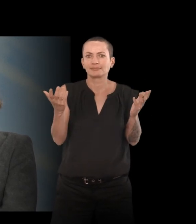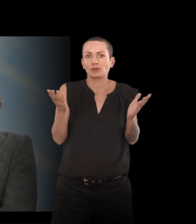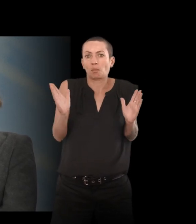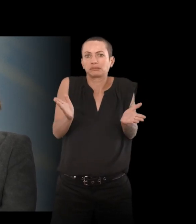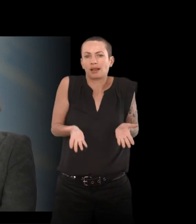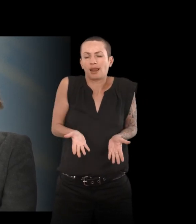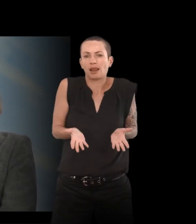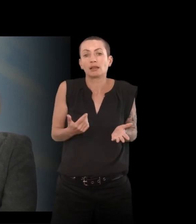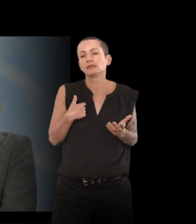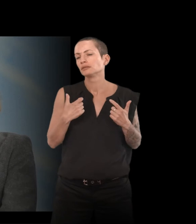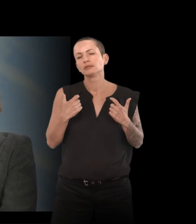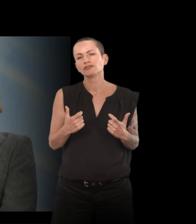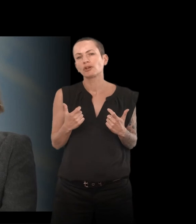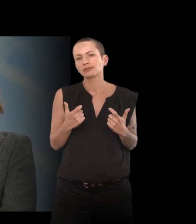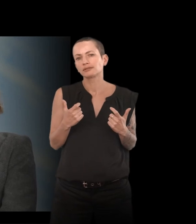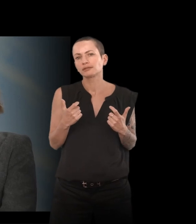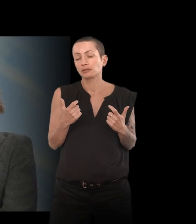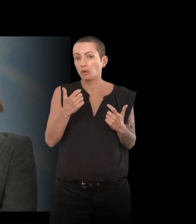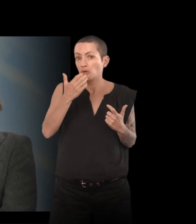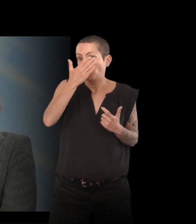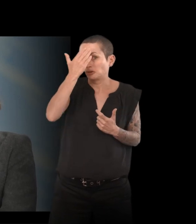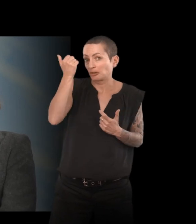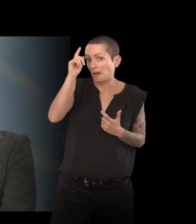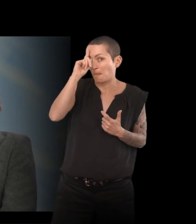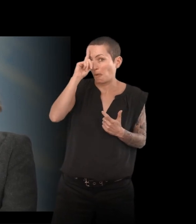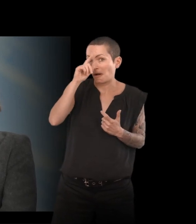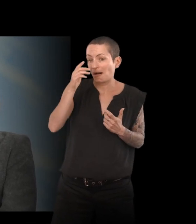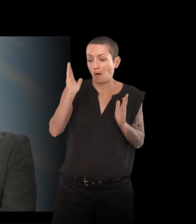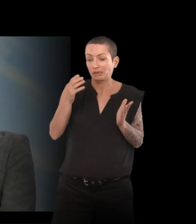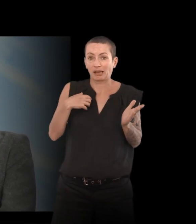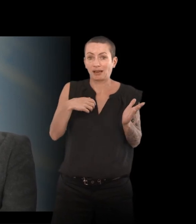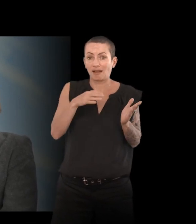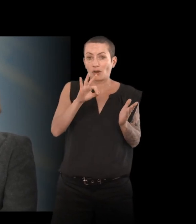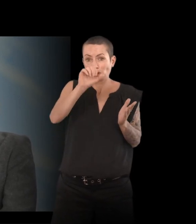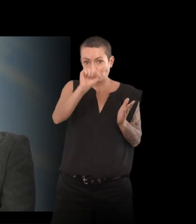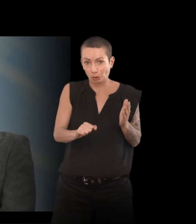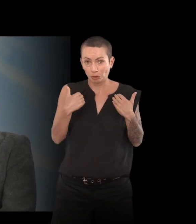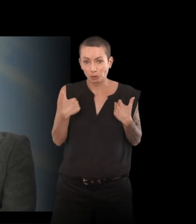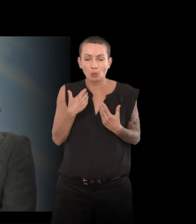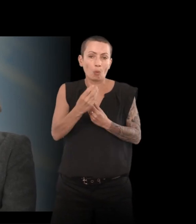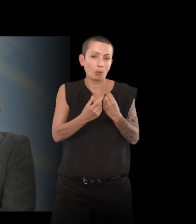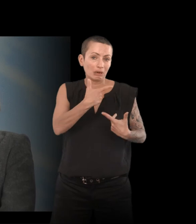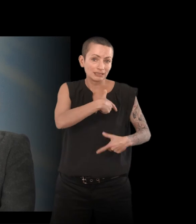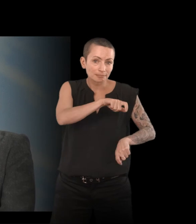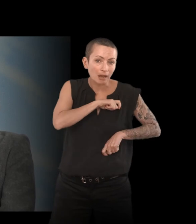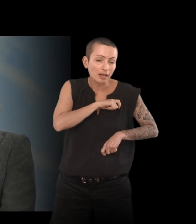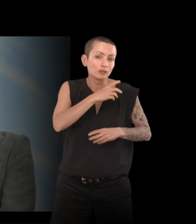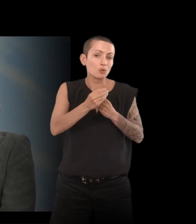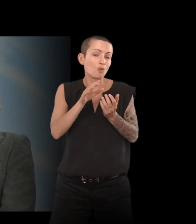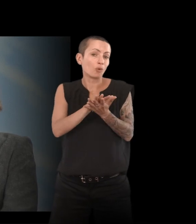Moi, j'ai vraiment eu de la chance. Je ne sais pas si c'est le sud de la France qui fait ça ou l'Espagne ou si c'est mon âge. Mais vraiment,